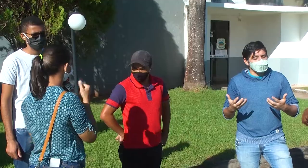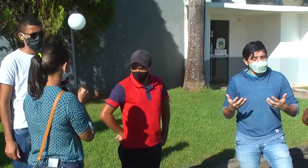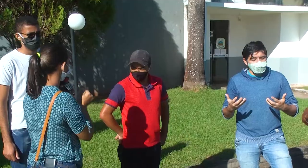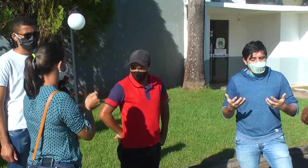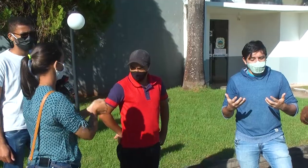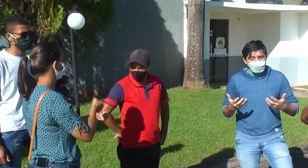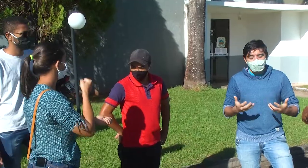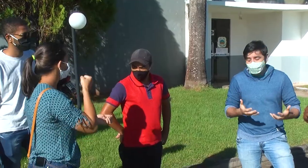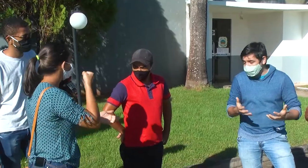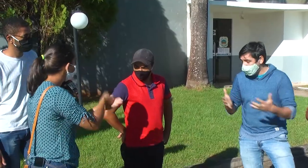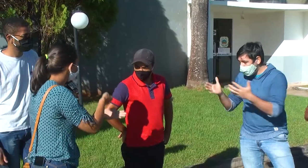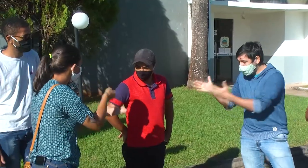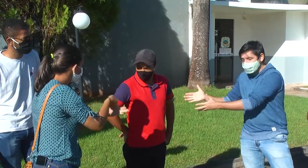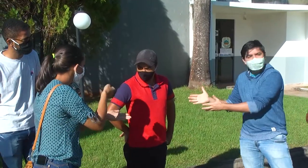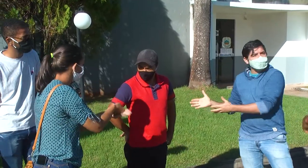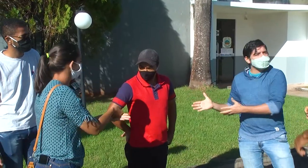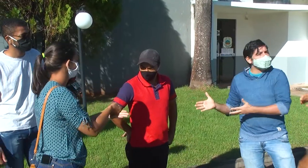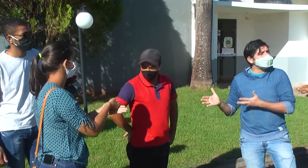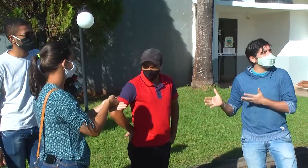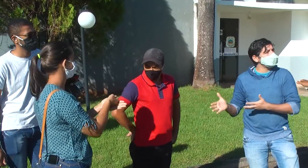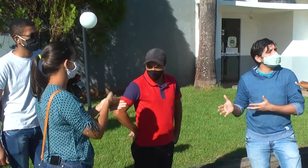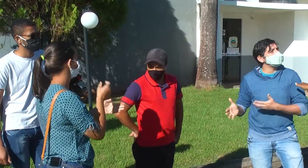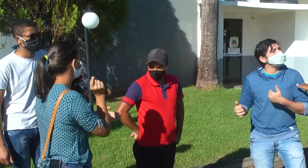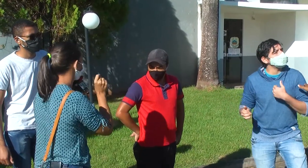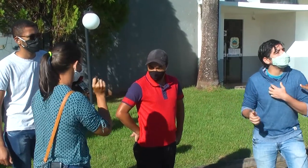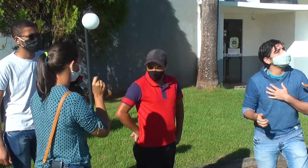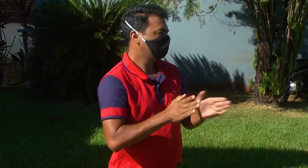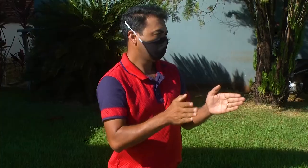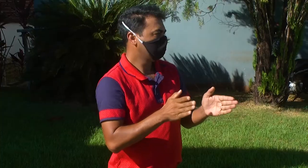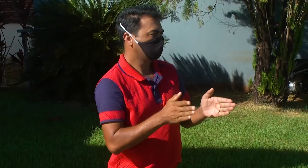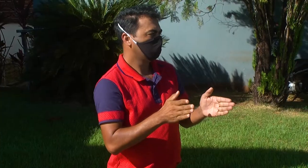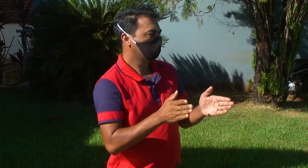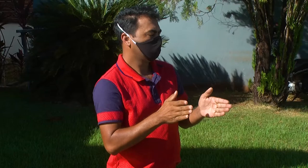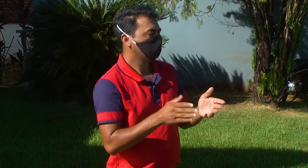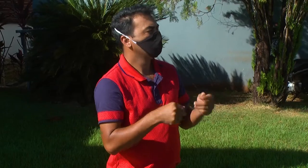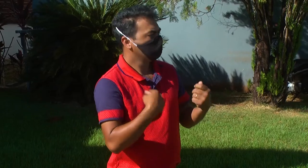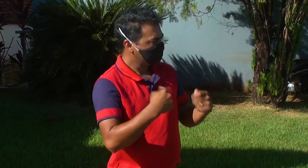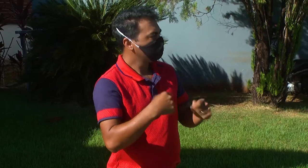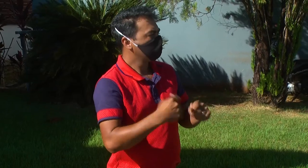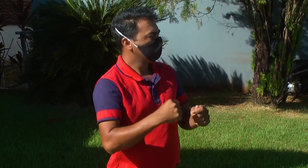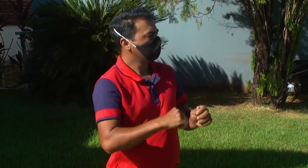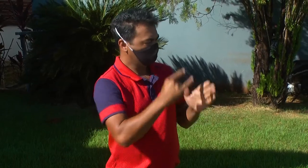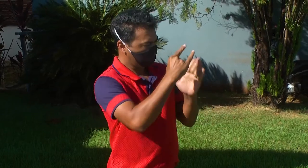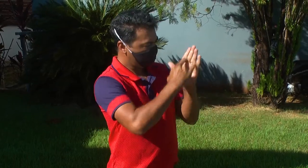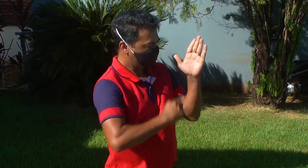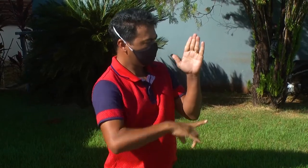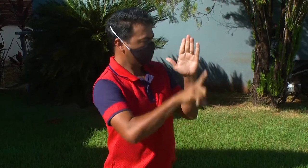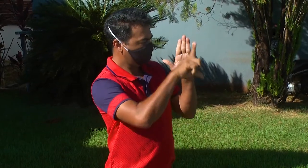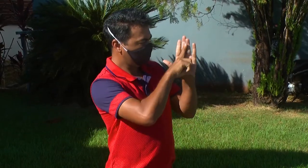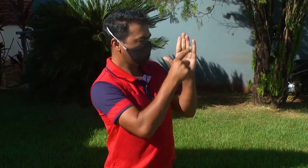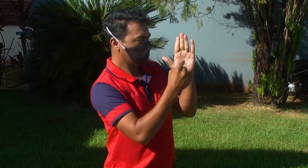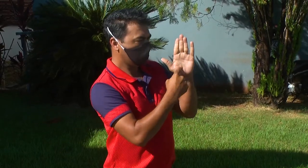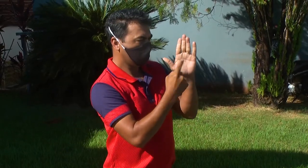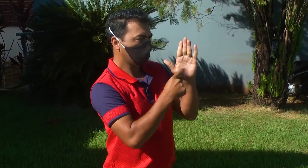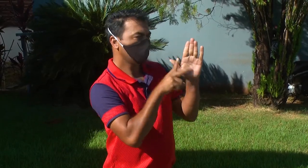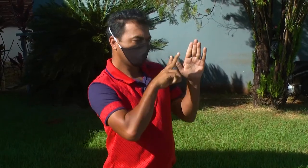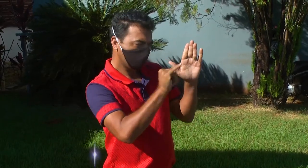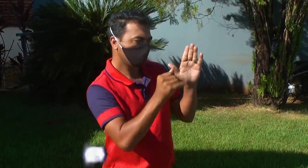estrutura em muitos órgãos e comércios da cidade. Não tem acessibilidade, faz muita falta. Existem